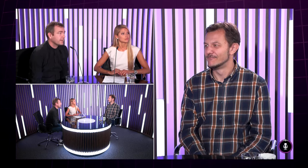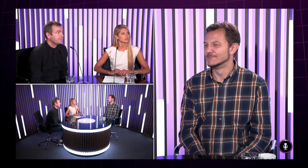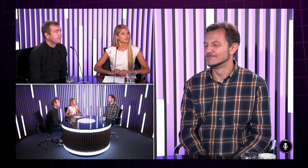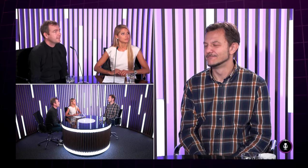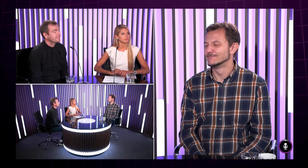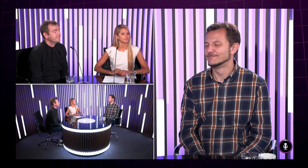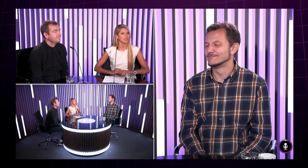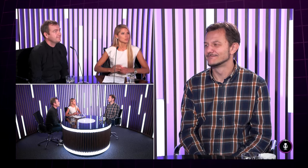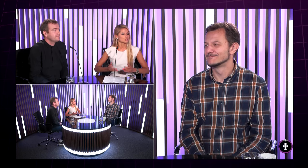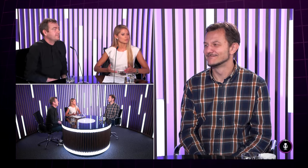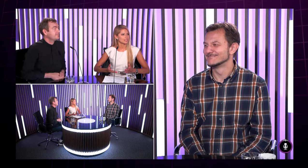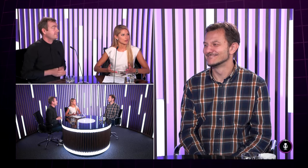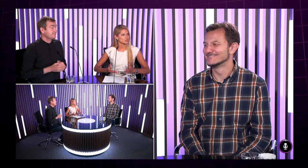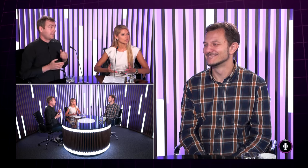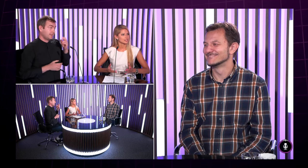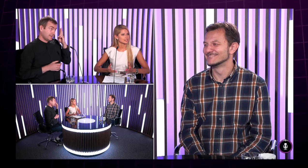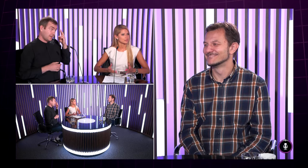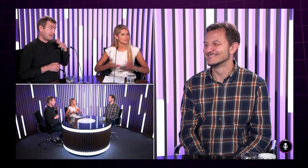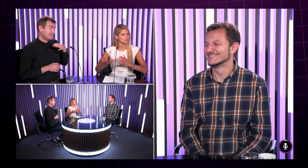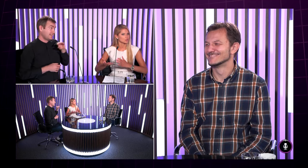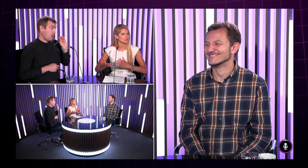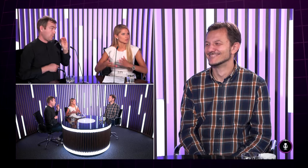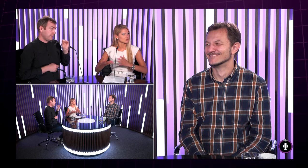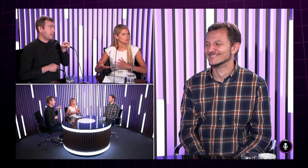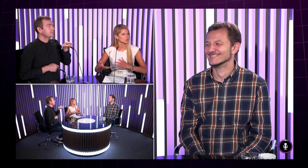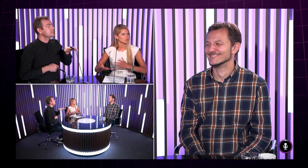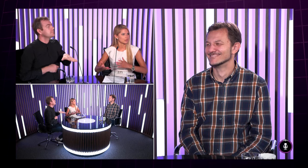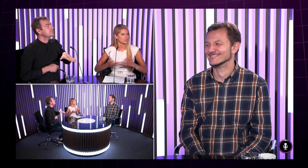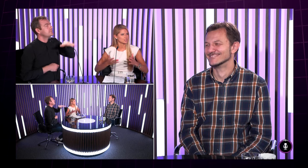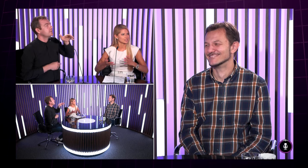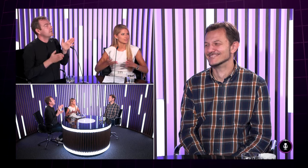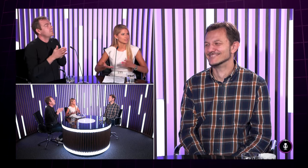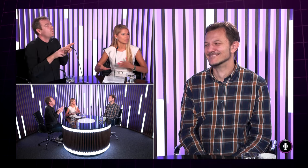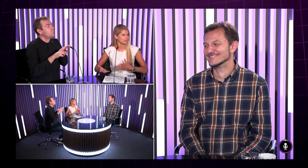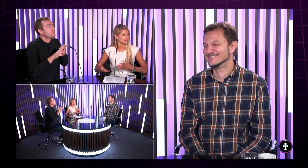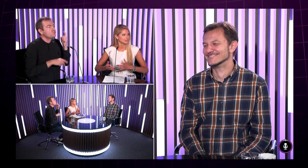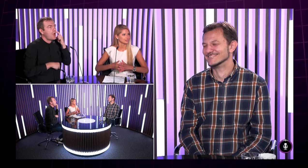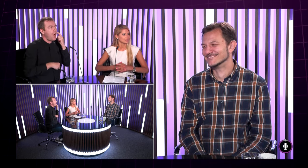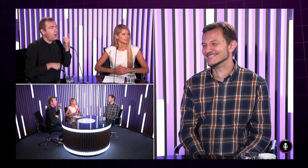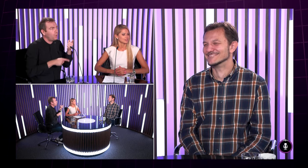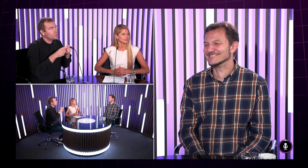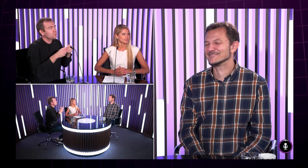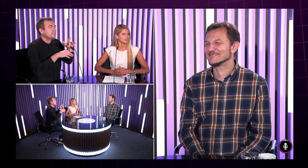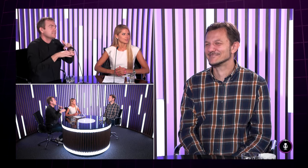nedoslýchavé. Muselo byť náročné vyrastať práve s rodičmi, ktorí sú počujúci a prišli ste si vy tam iní?